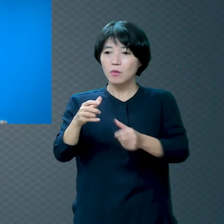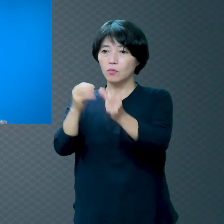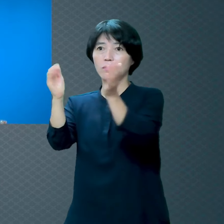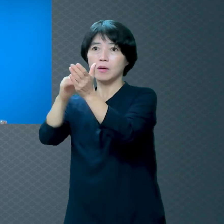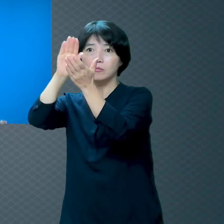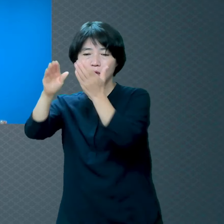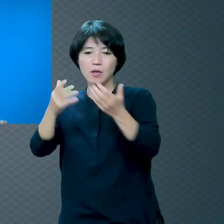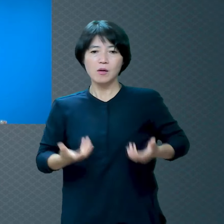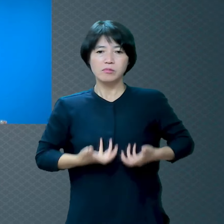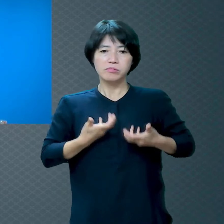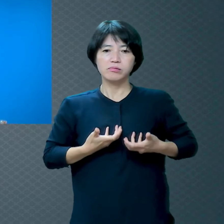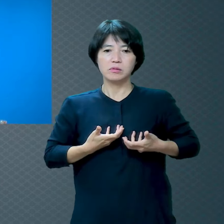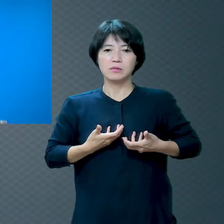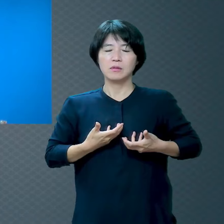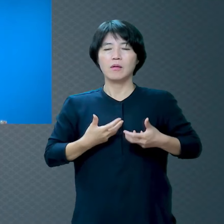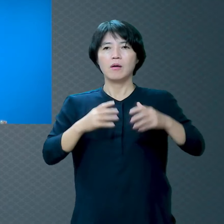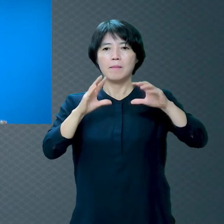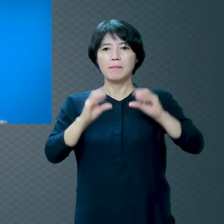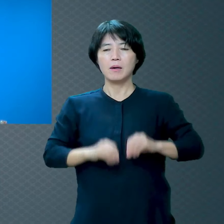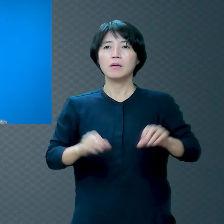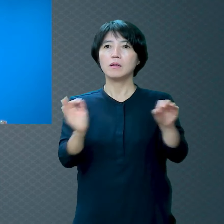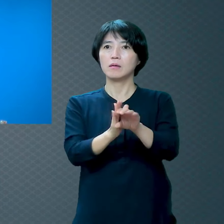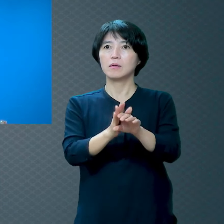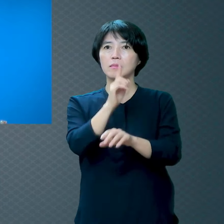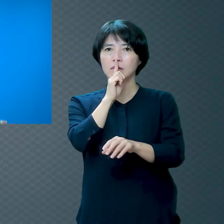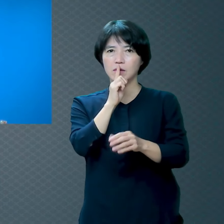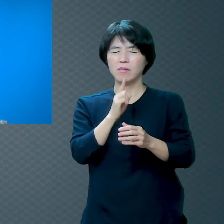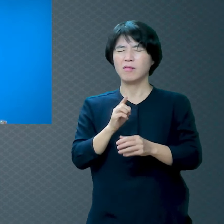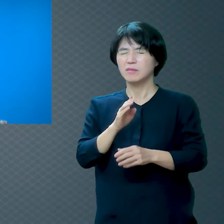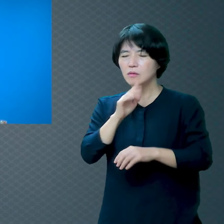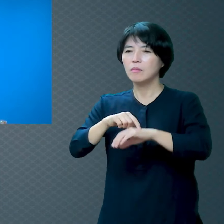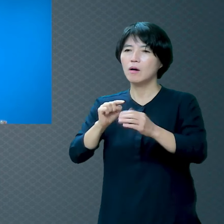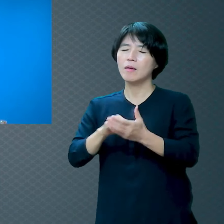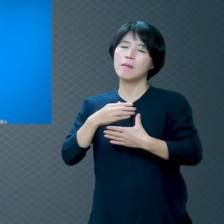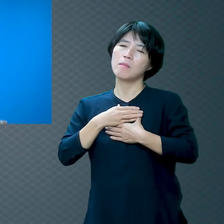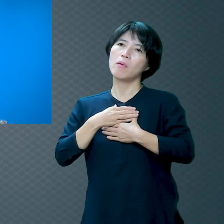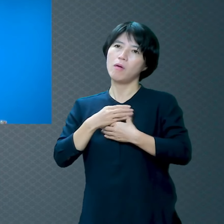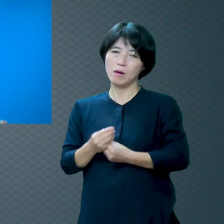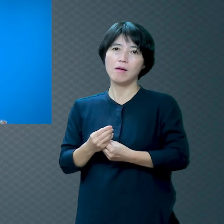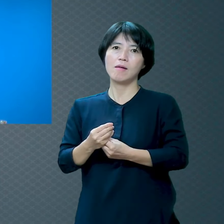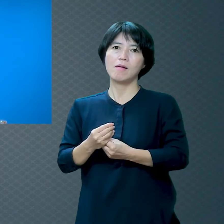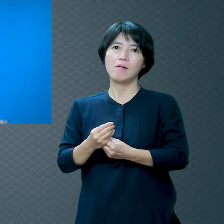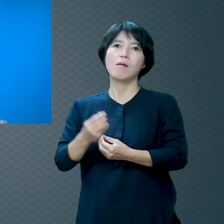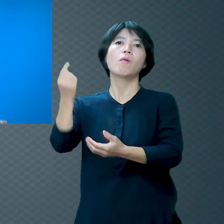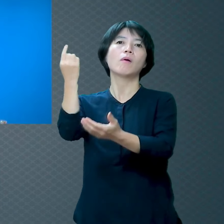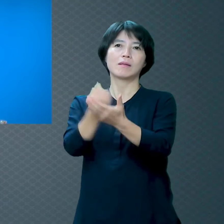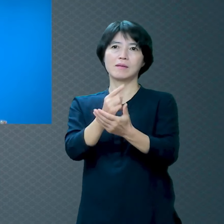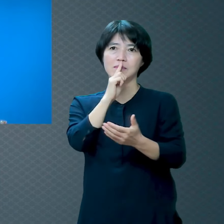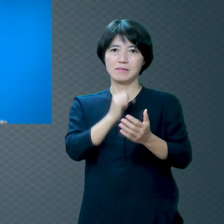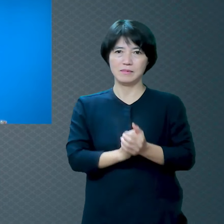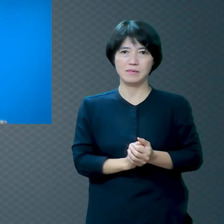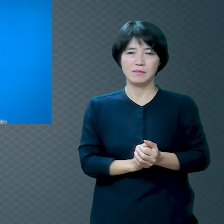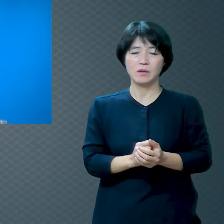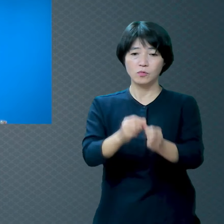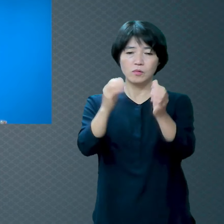이렇게 편한 줄 알았다면 진작 구원받을 거예요 그게 참 하신 말씀이에요